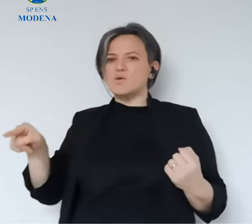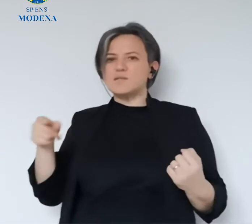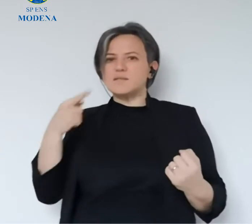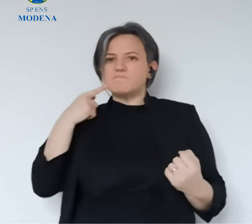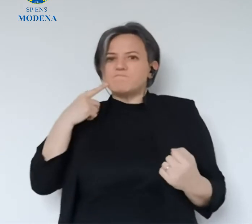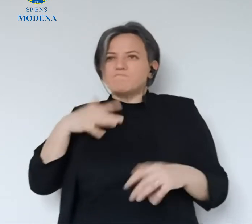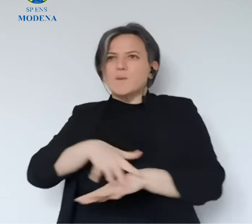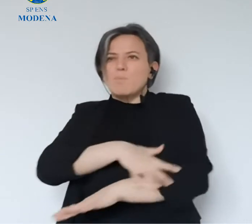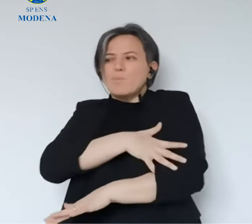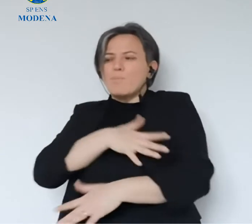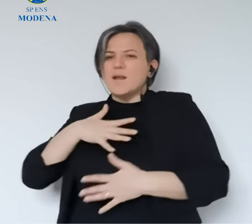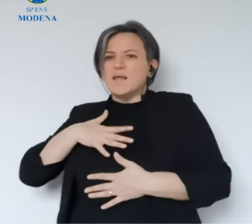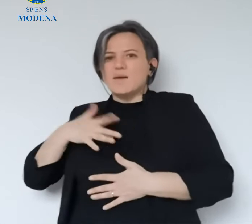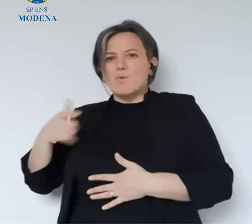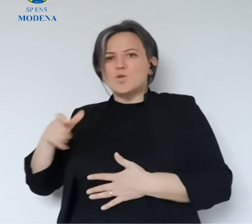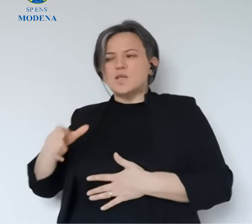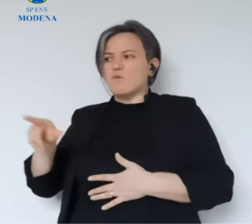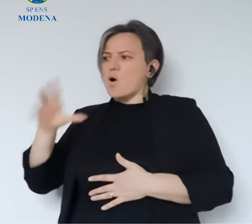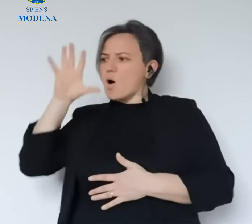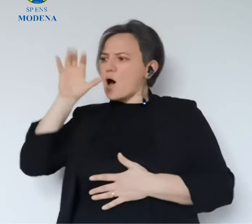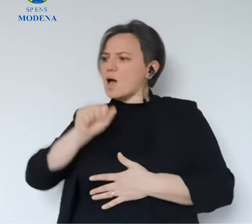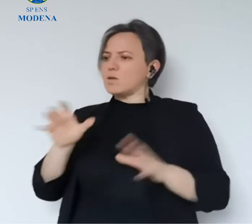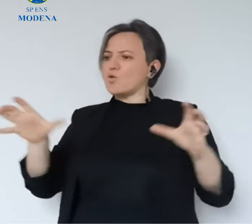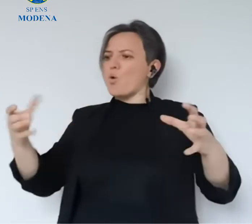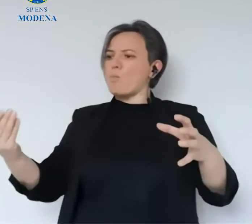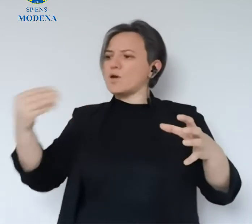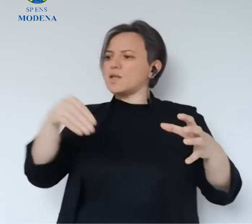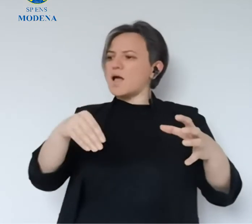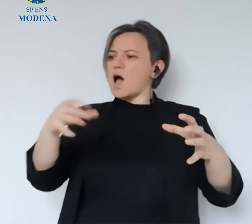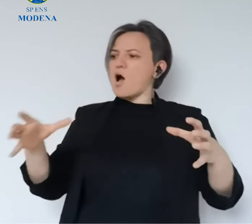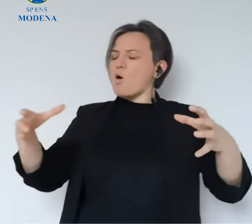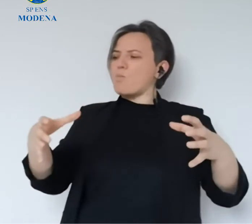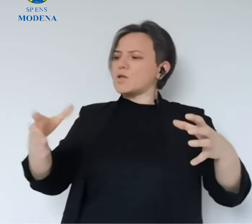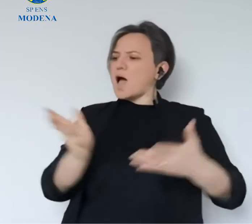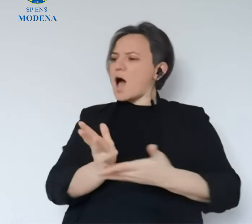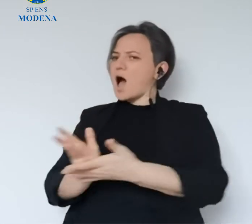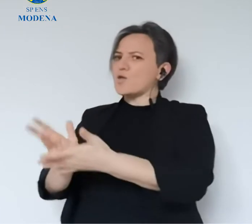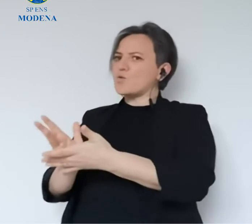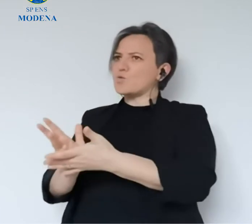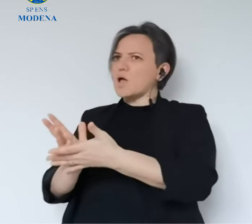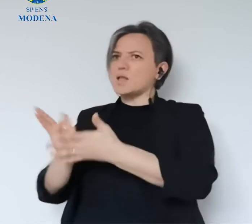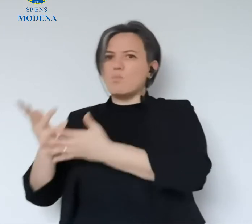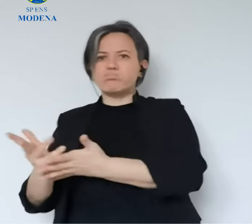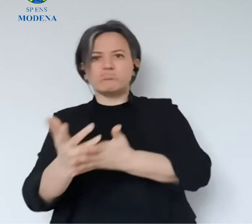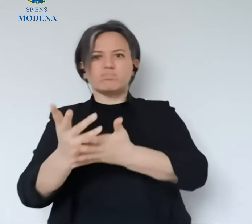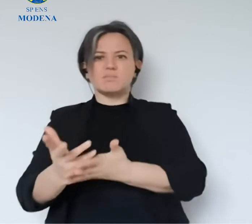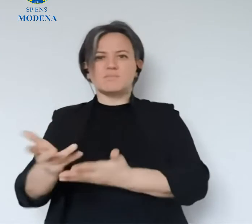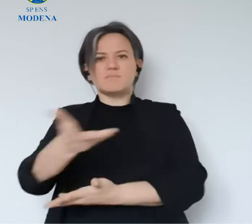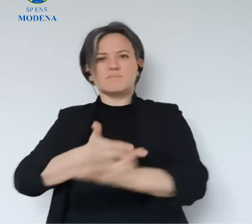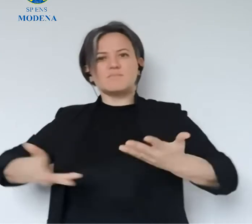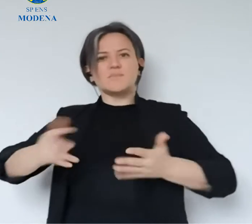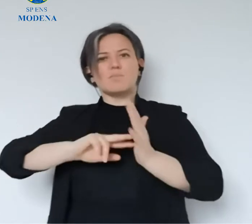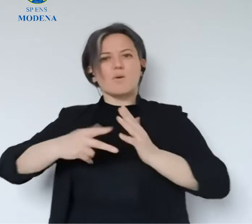insomma a me personalmente farò andare in pelle d'oca perché significa sentirsi parte di una comunità e capire quando la comunità ti